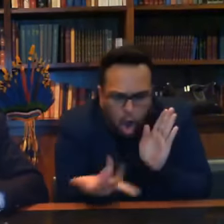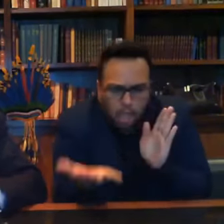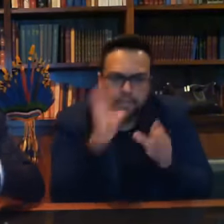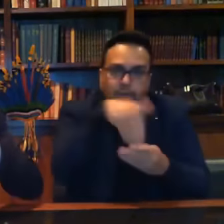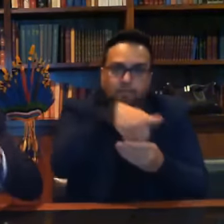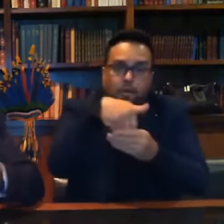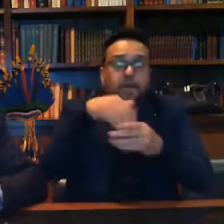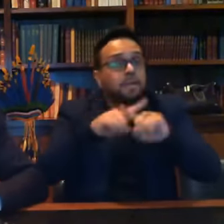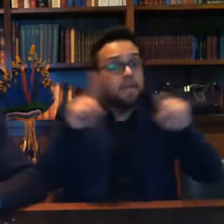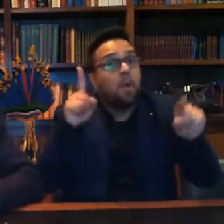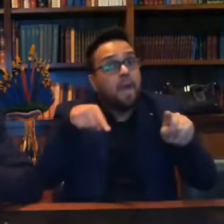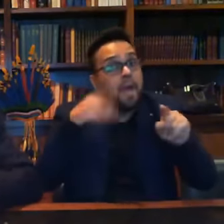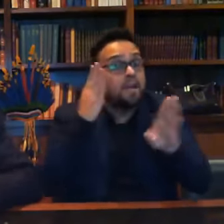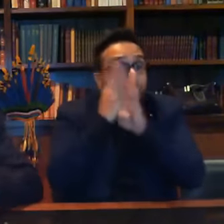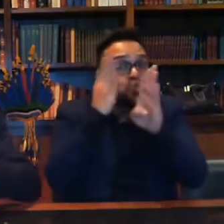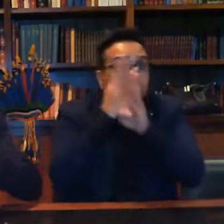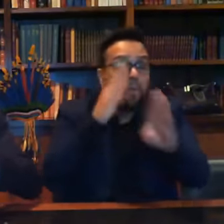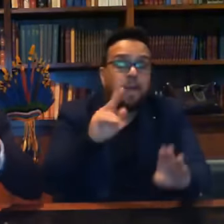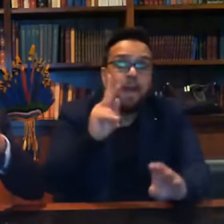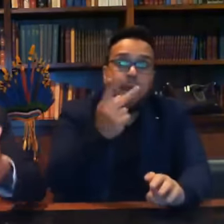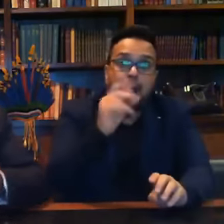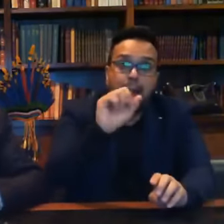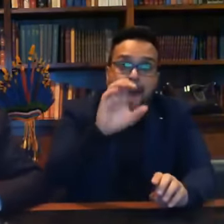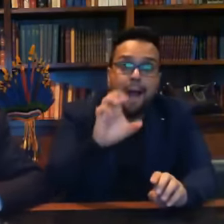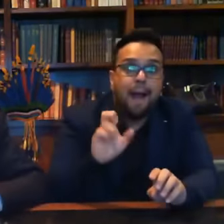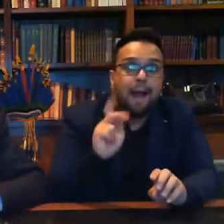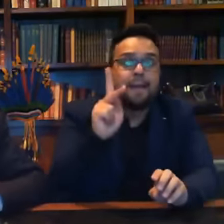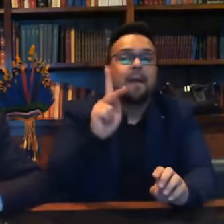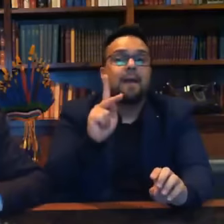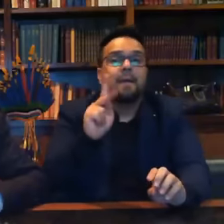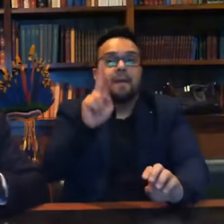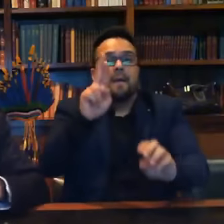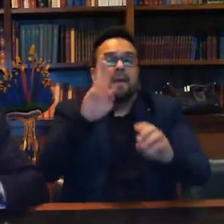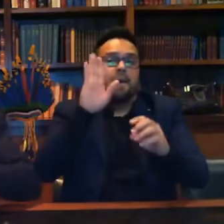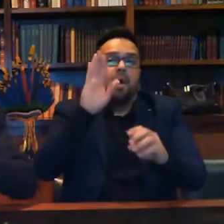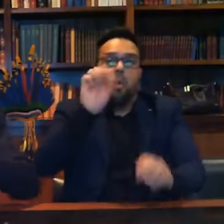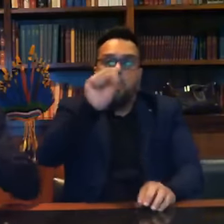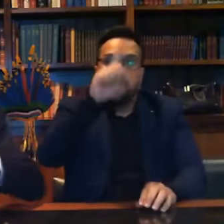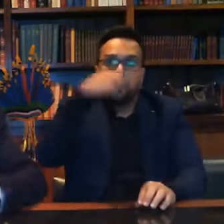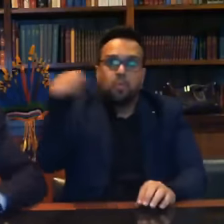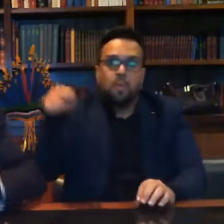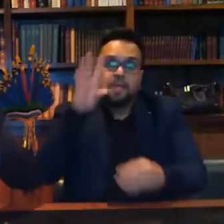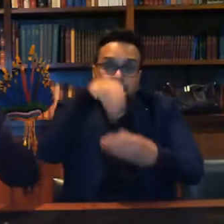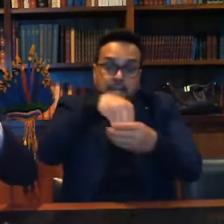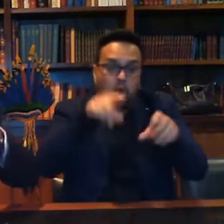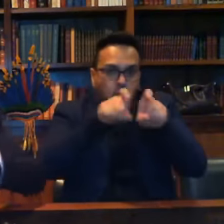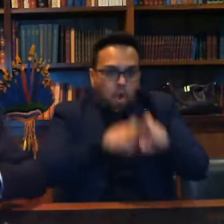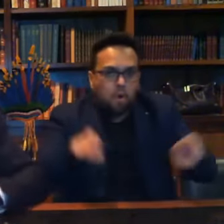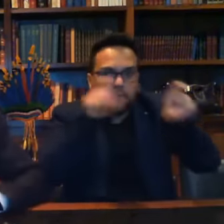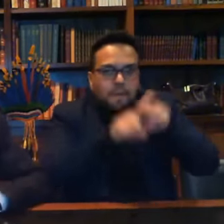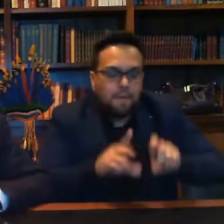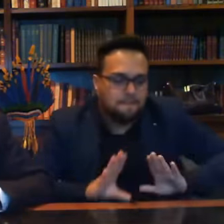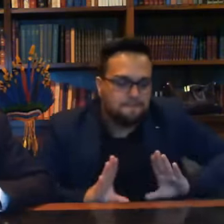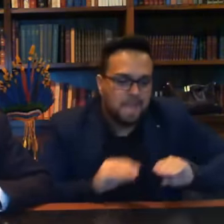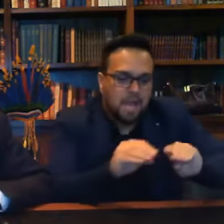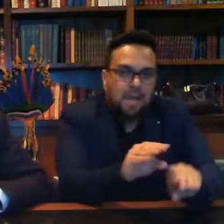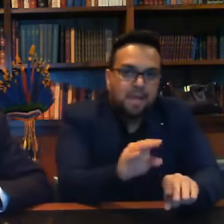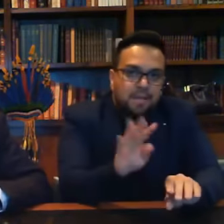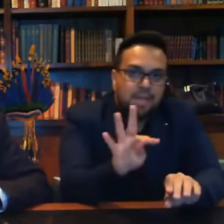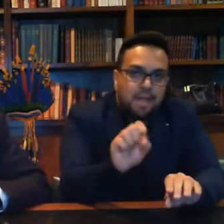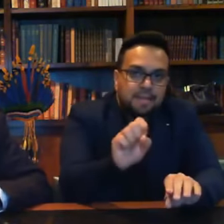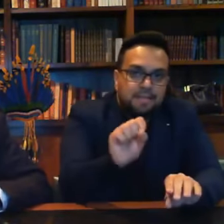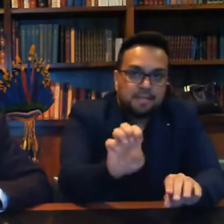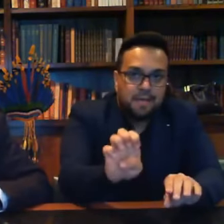democracia de descobrir que o hack ficou oito meses dentro lá dos computadores, no coração da informática do